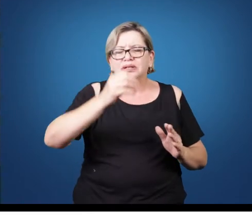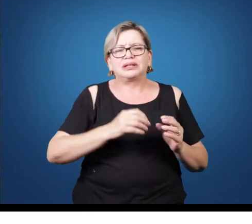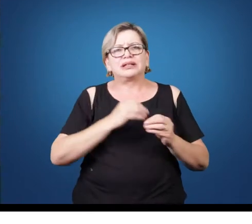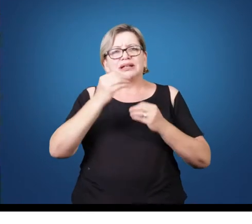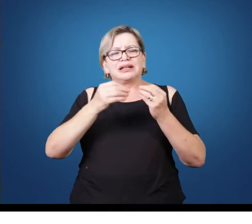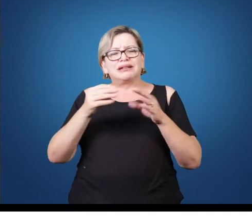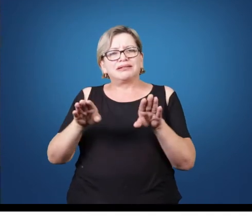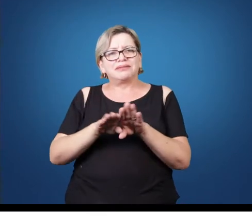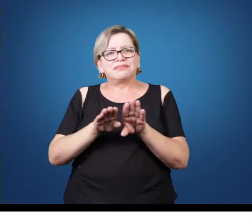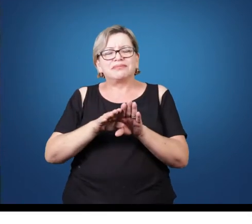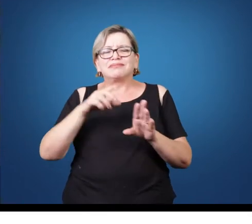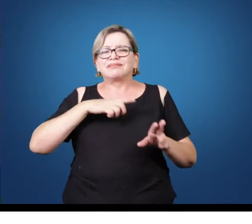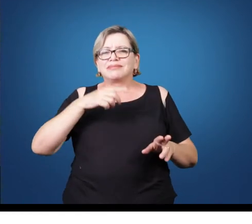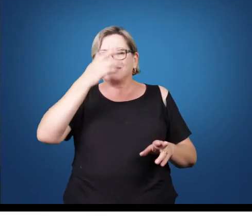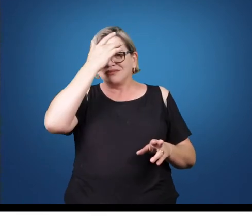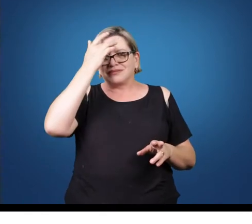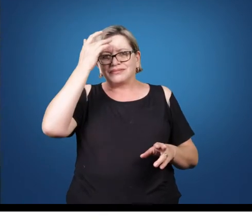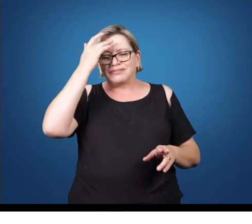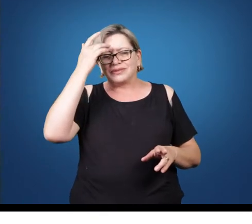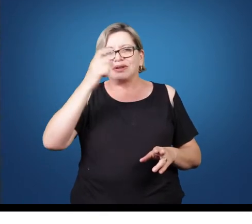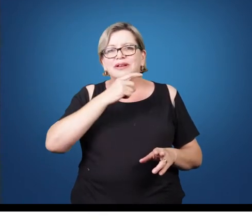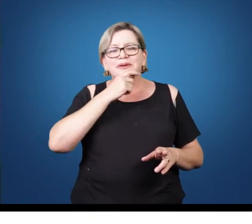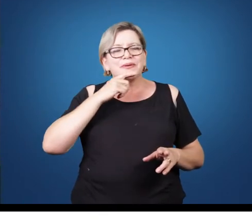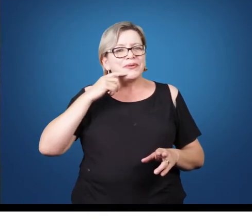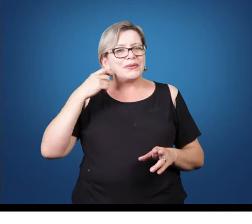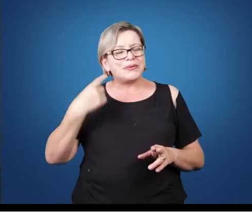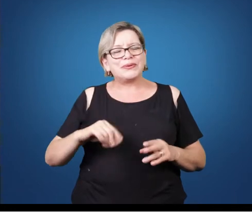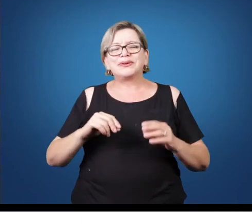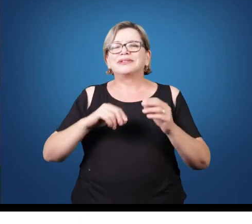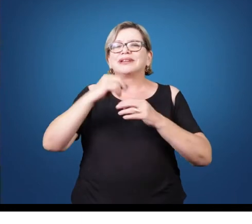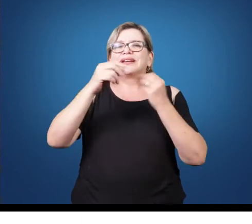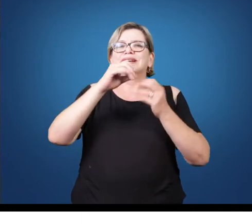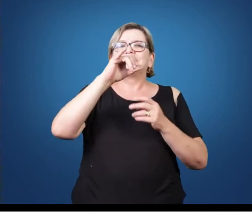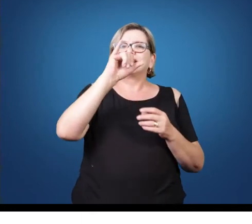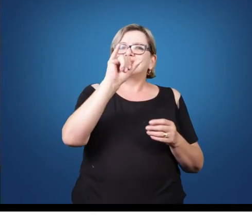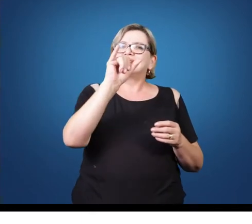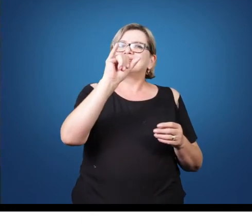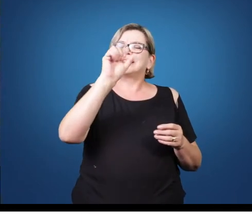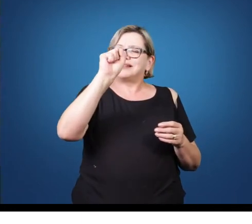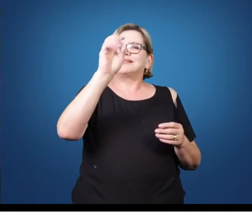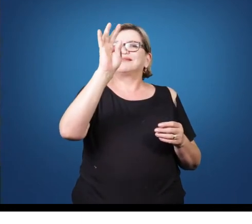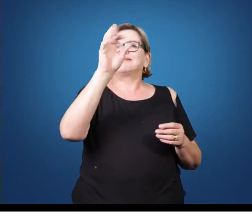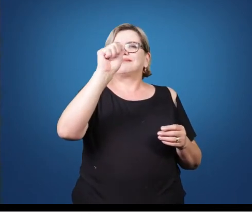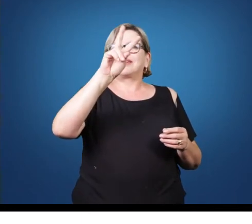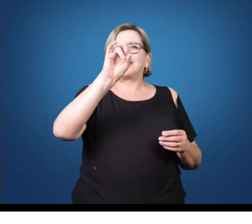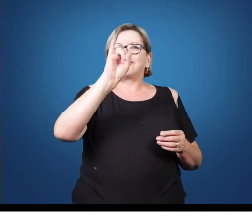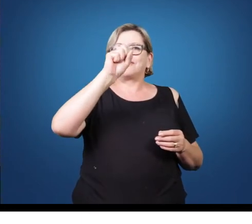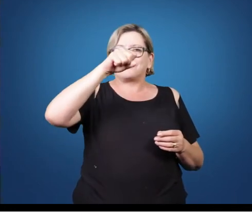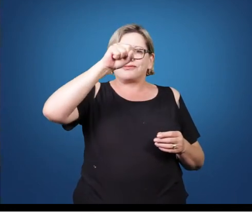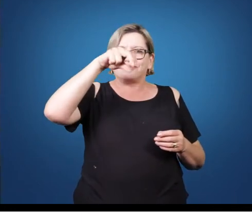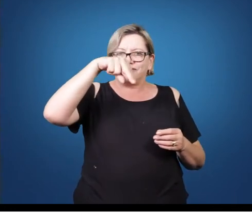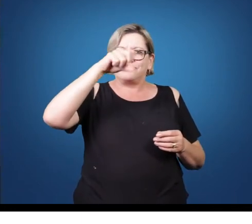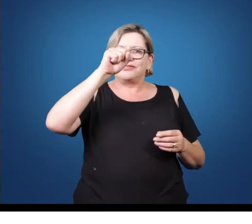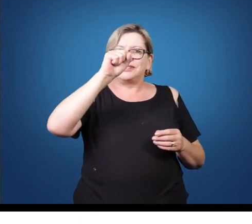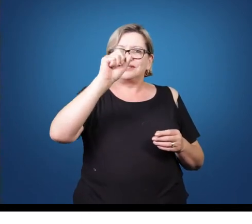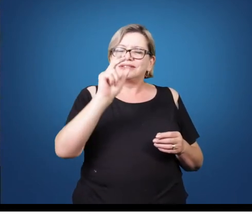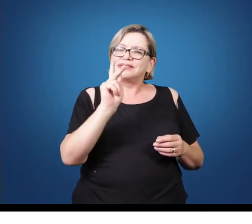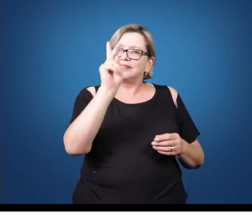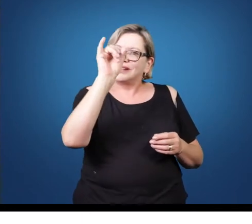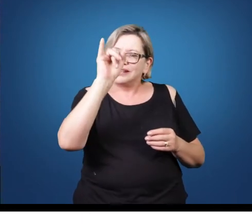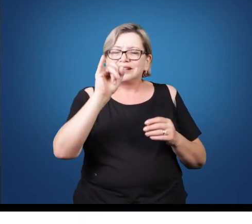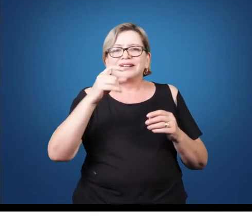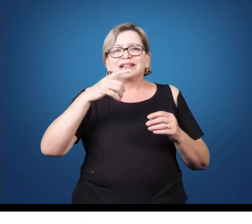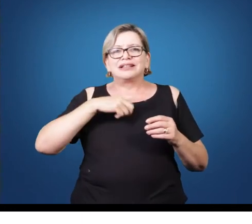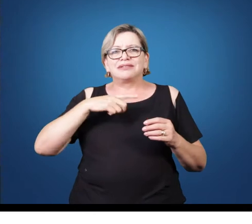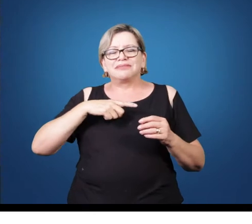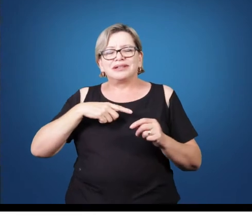russo, e o Charles Ives, o norte-americano, como expoentes desse processo. Também coloco a música do Decafônica, essa muito